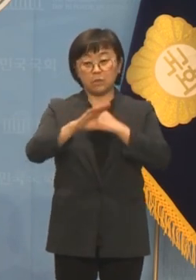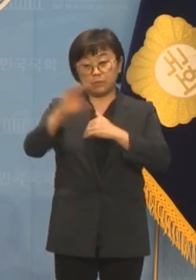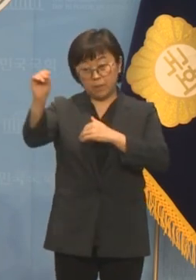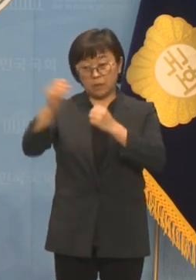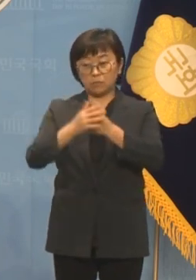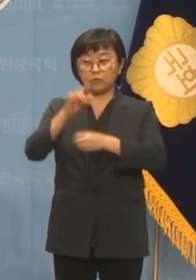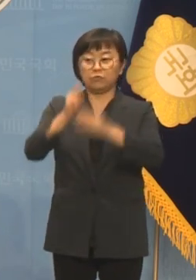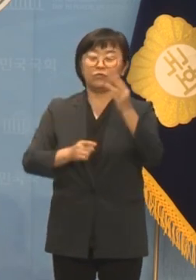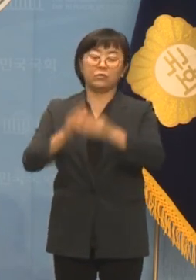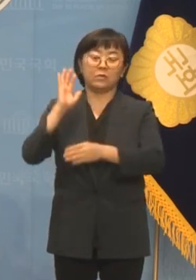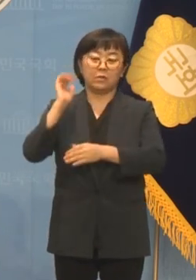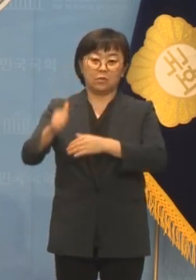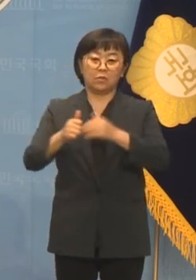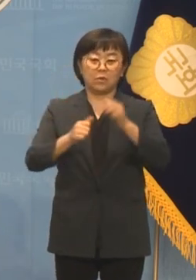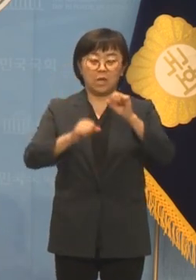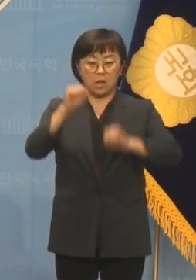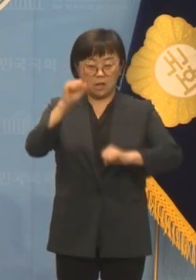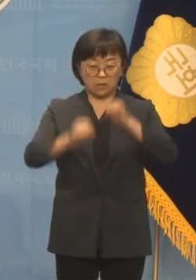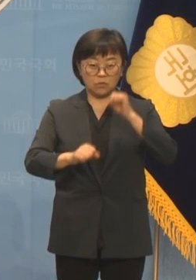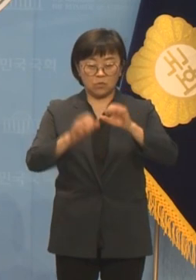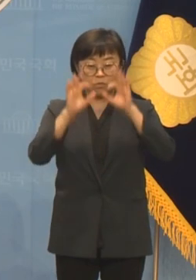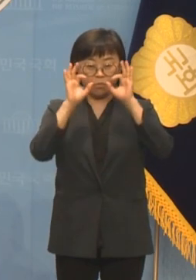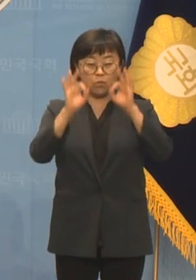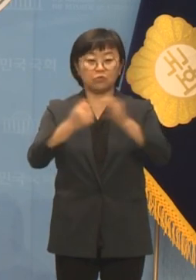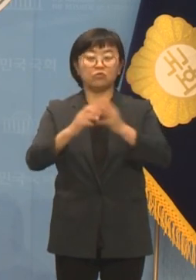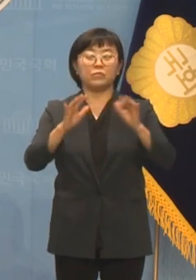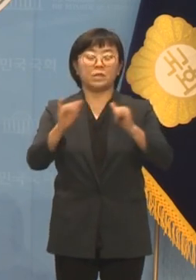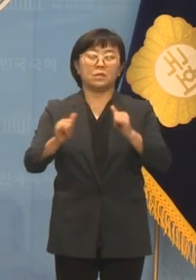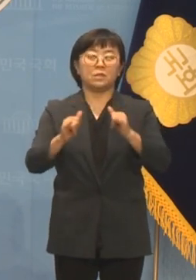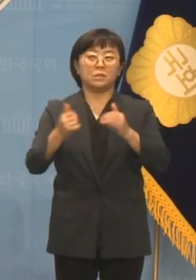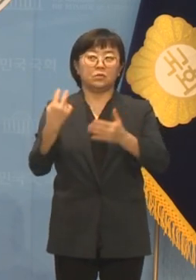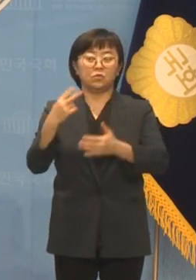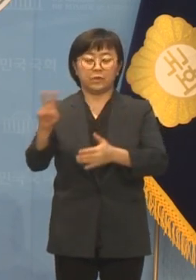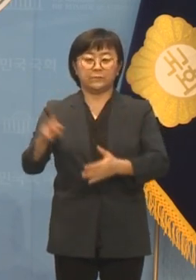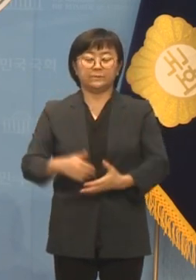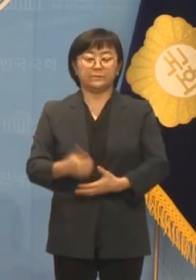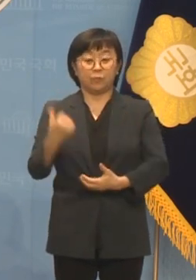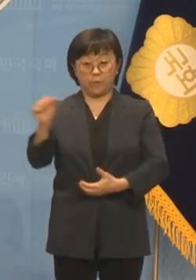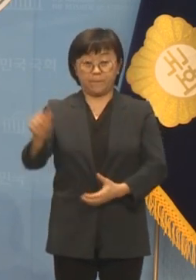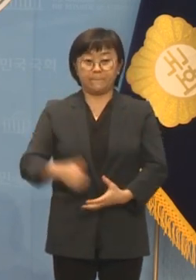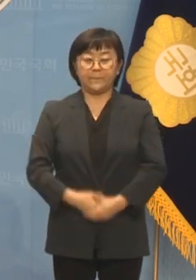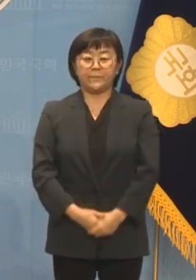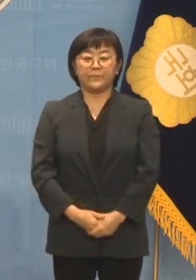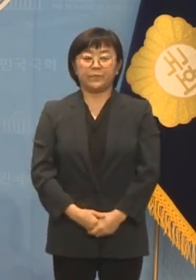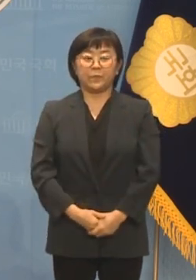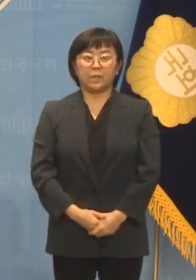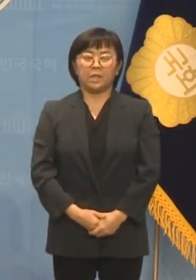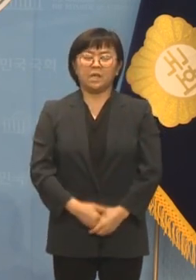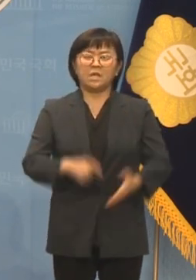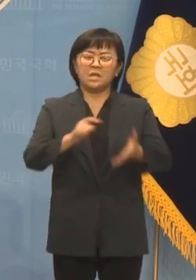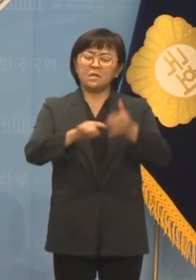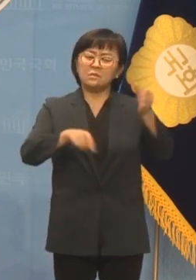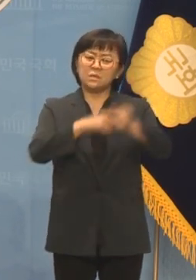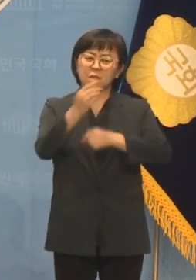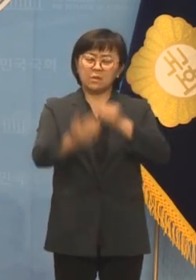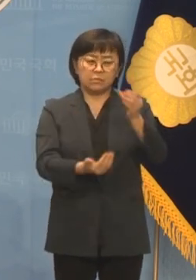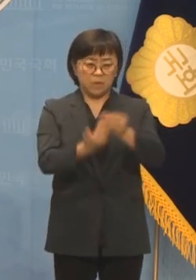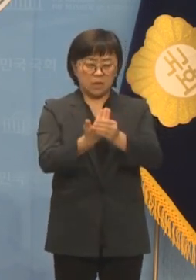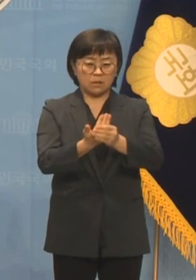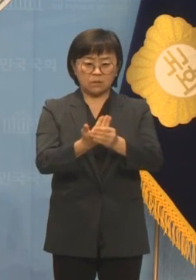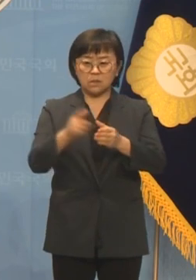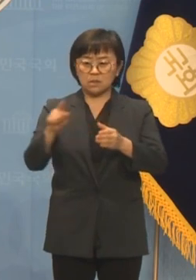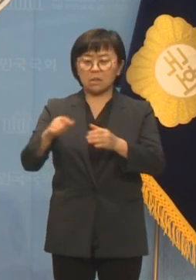대통령의 냉정한 처사는 지켜보는 국민들을 돌아서게 했습니다. 유독 재난 앞에서 비정한